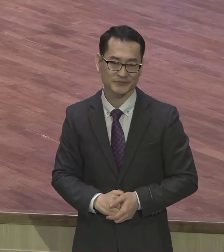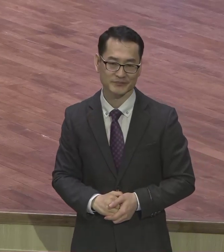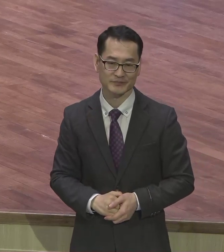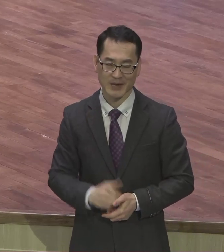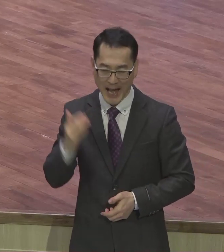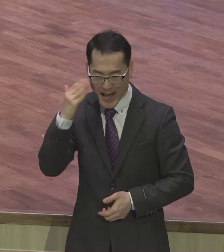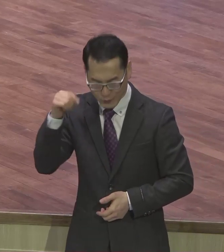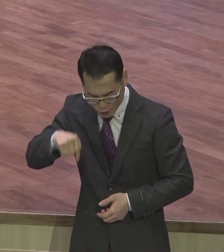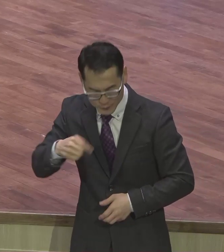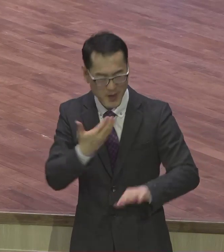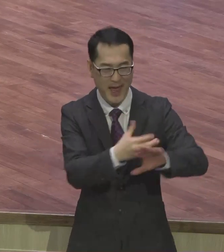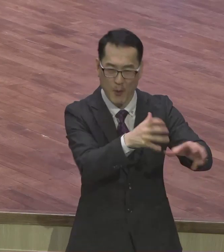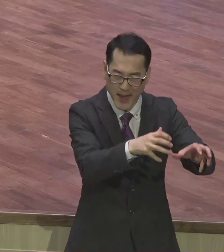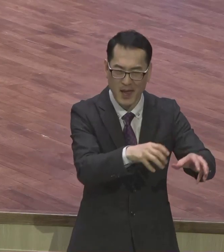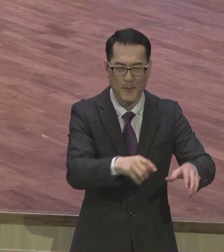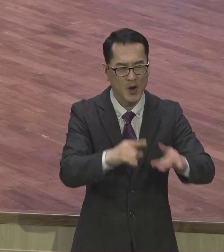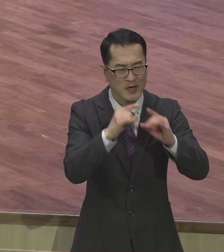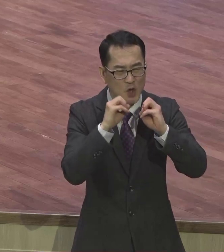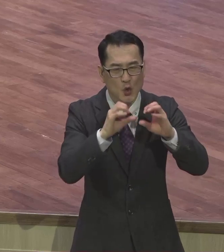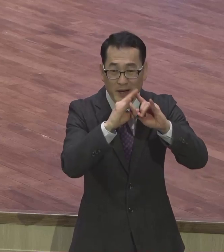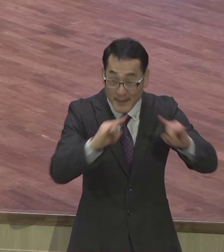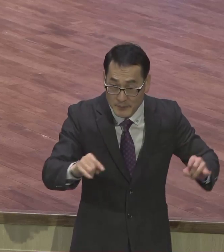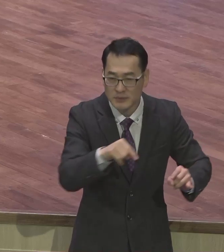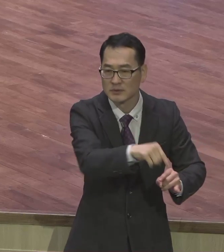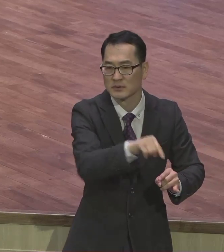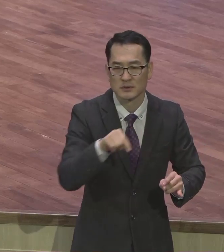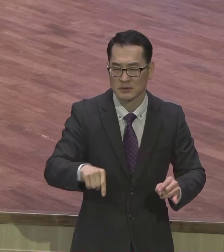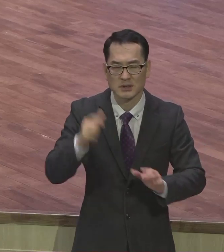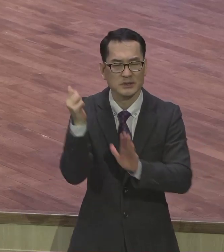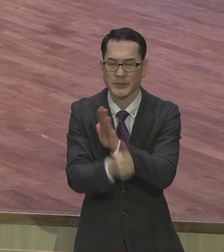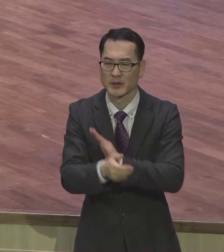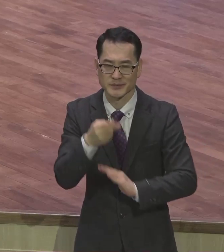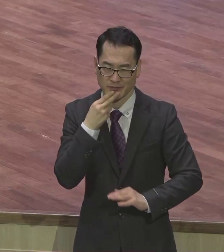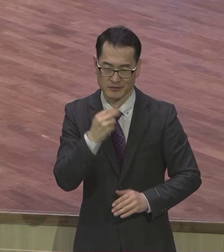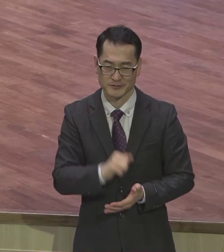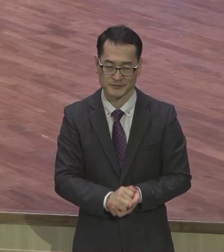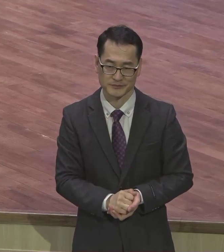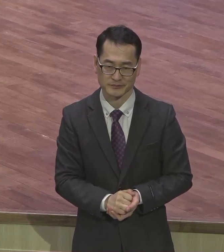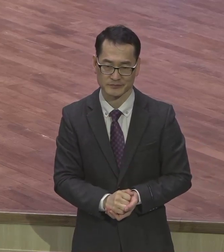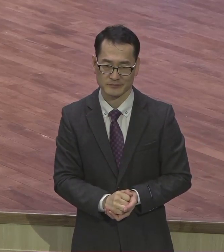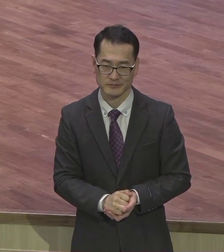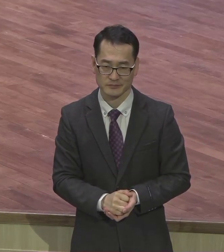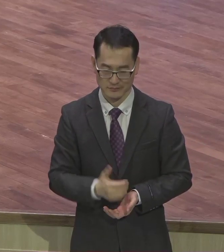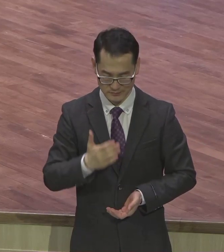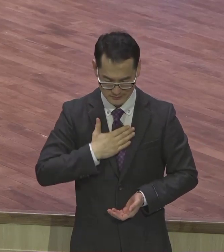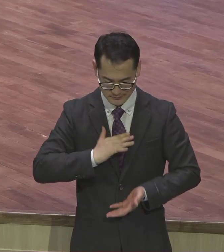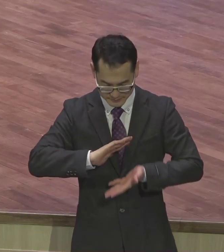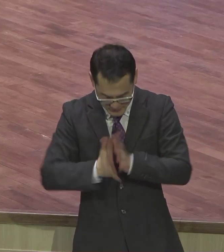나가든 실패가 없어요. 현장이 바뀌든지 내가 바뀌든지